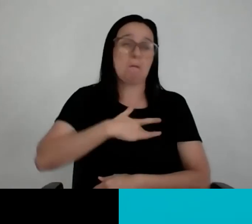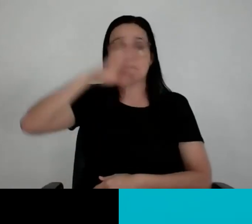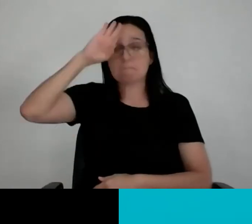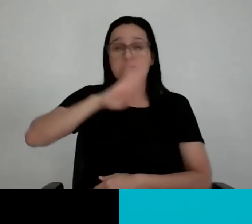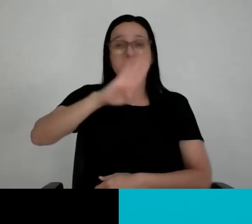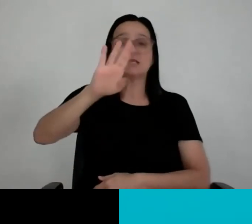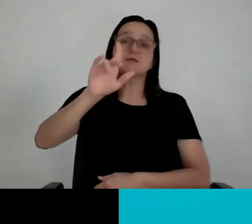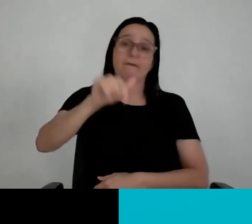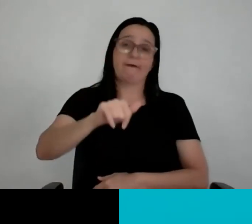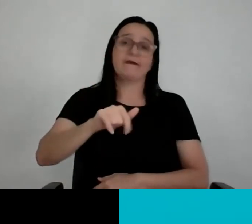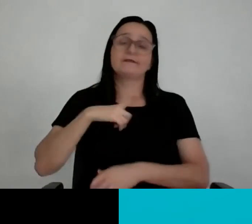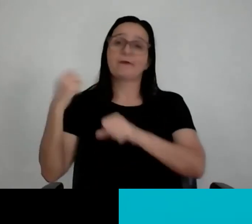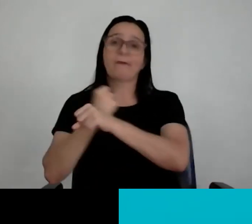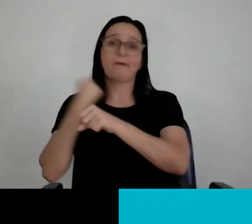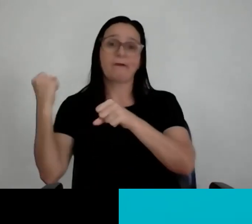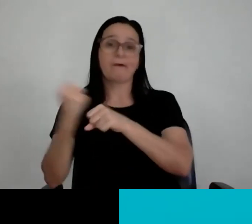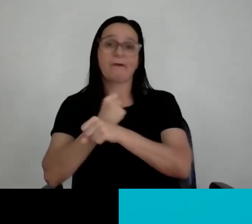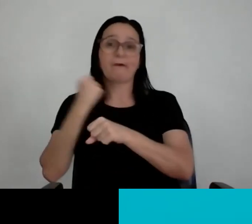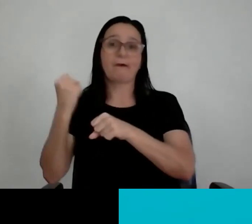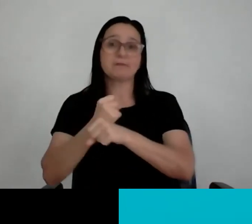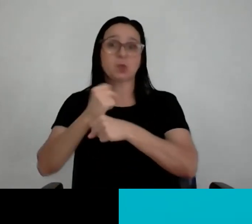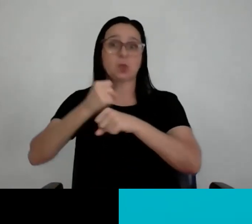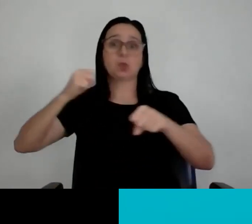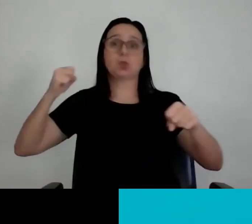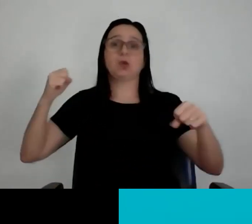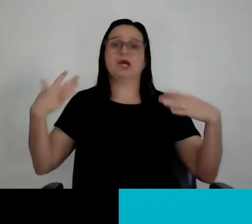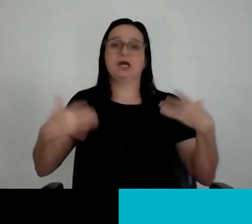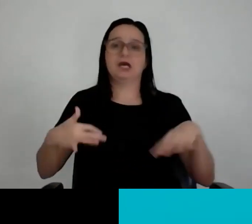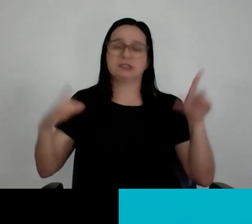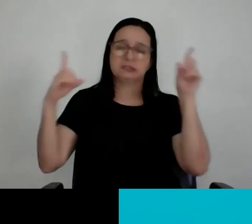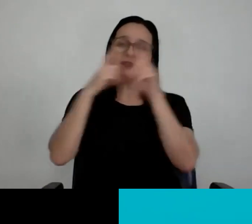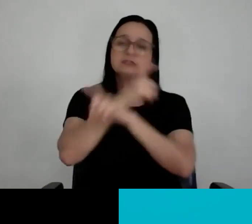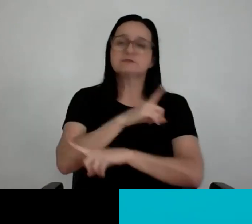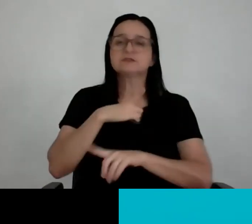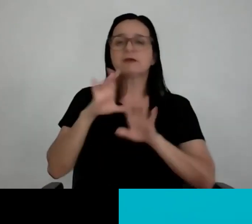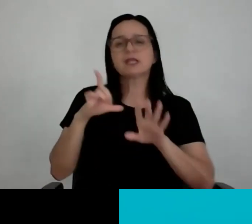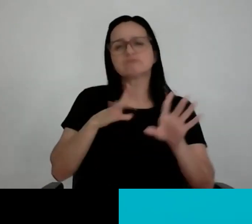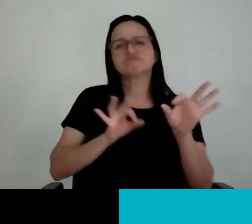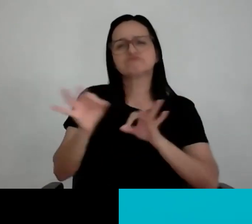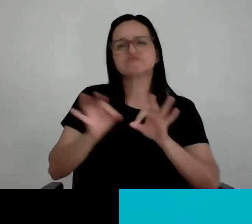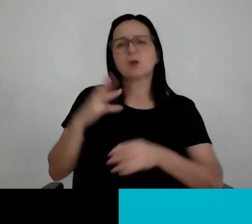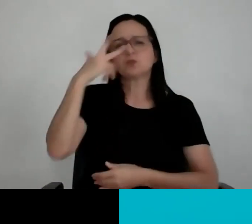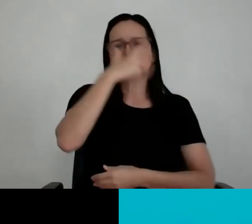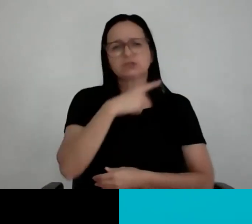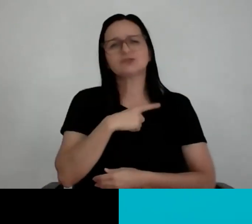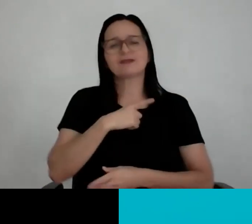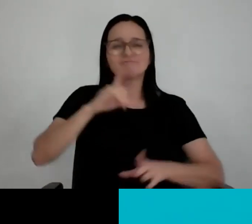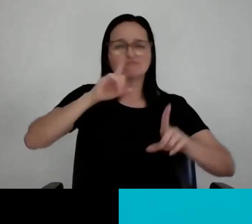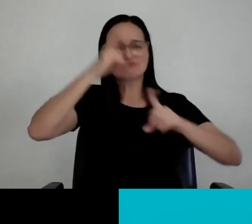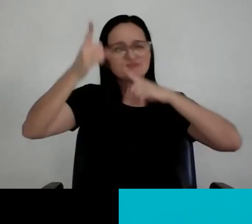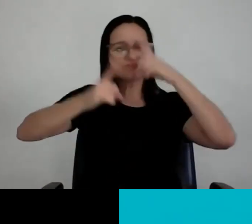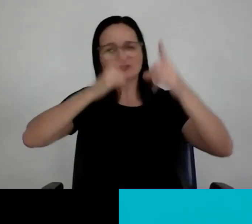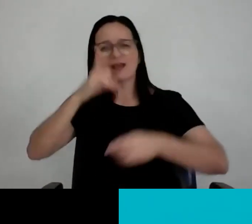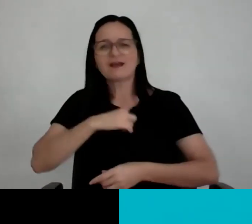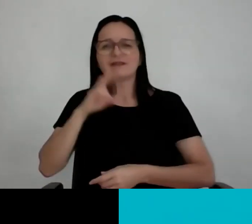Então, essas obras faraônicas aqui são muito difíceis. Mas tem belos projetos, não dá para dizer que não tem. Acho que todo arquiteto tem que ser criativo o suficiente, entender a